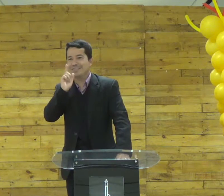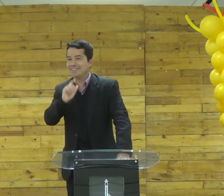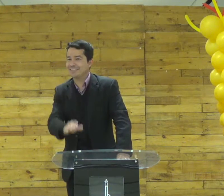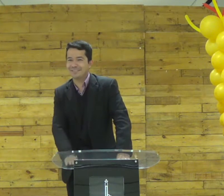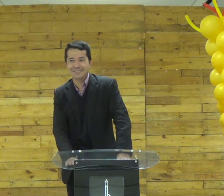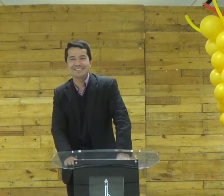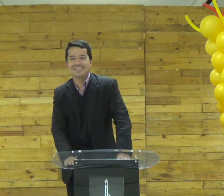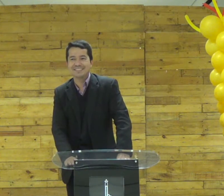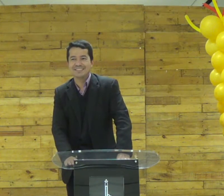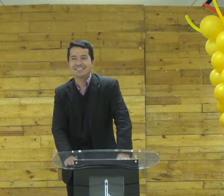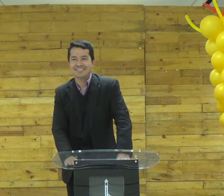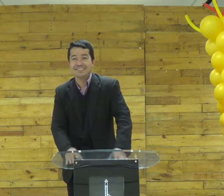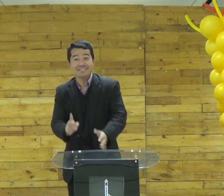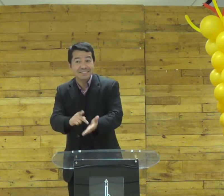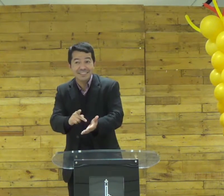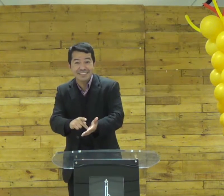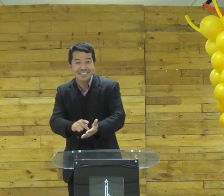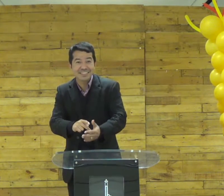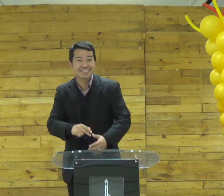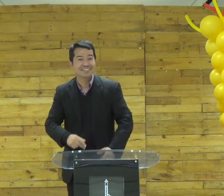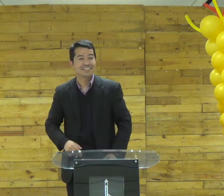conseguindo é verdade